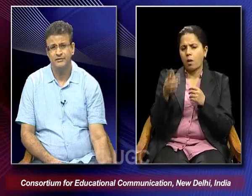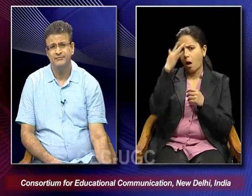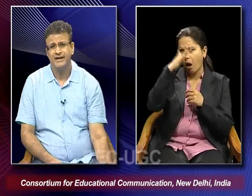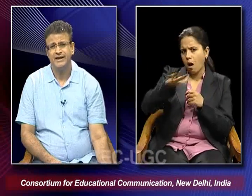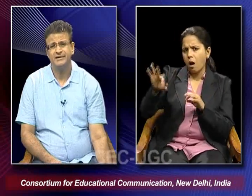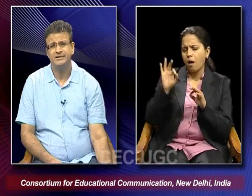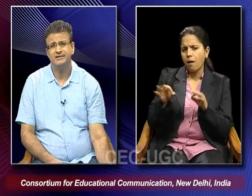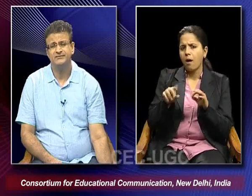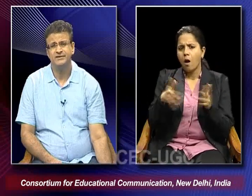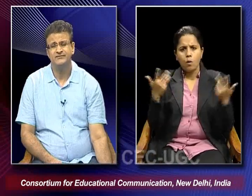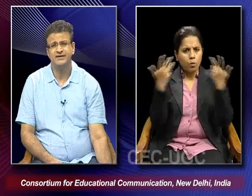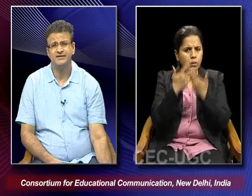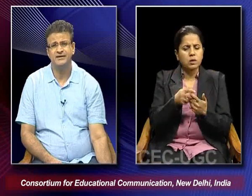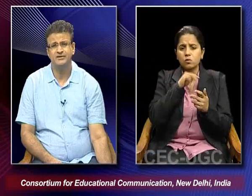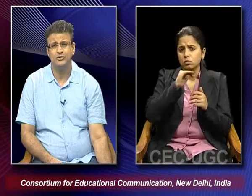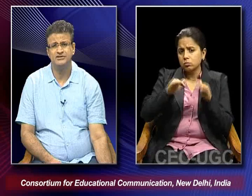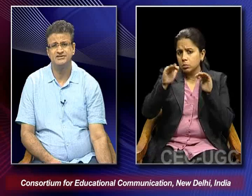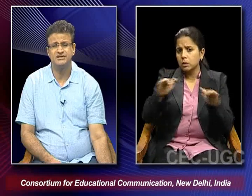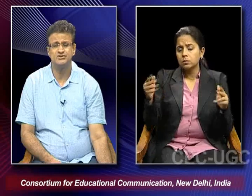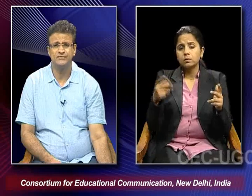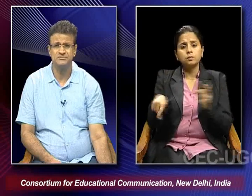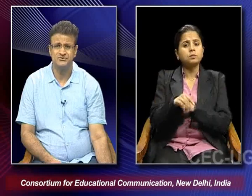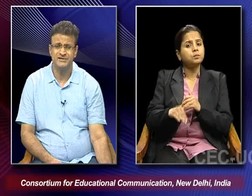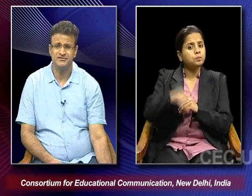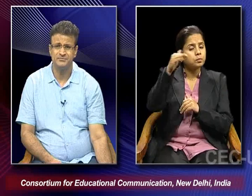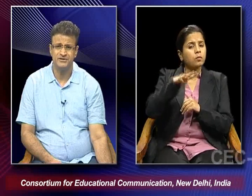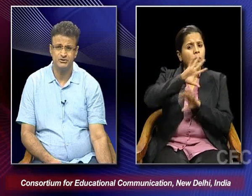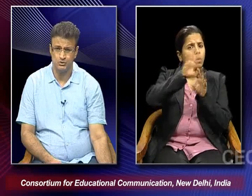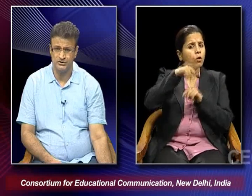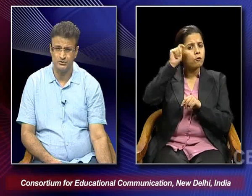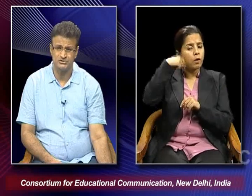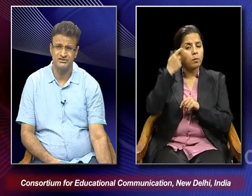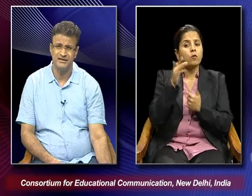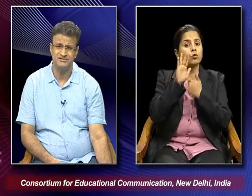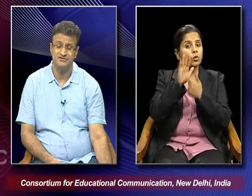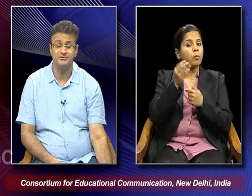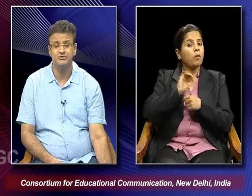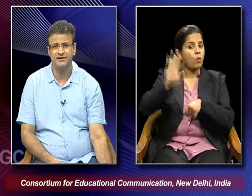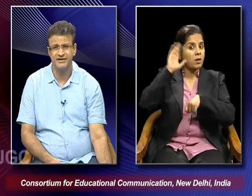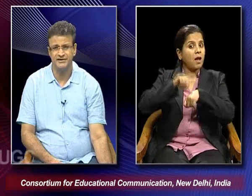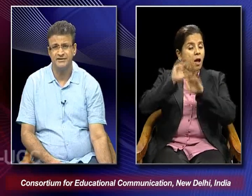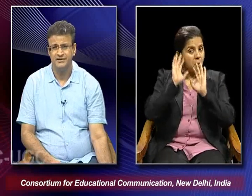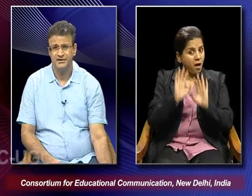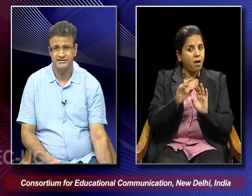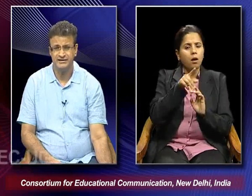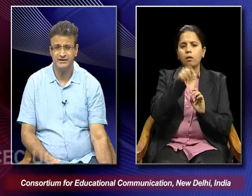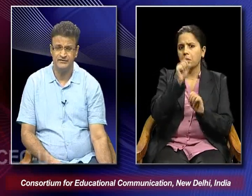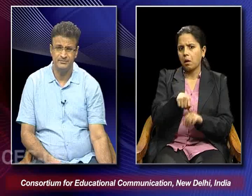childhood. And we find that all these kinds of films when they were being shown in those times they were able to create